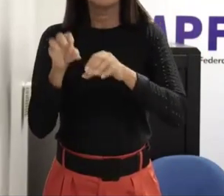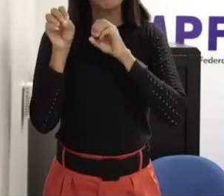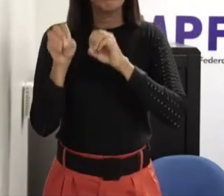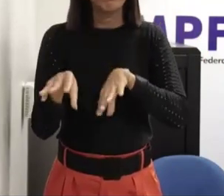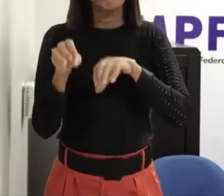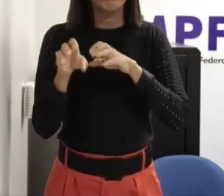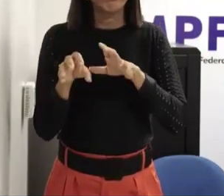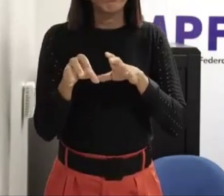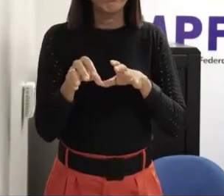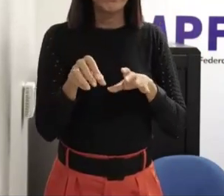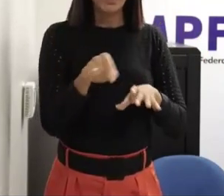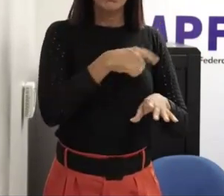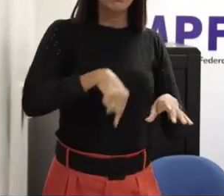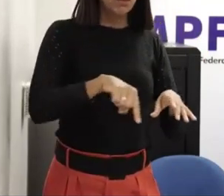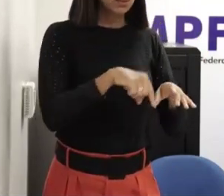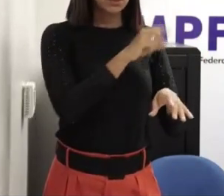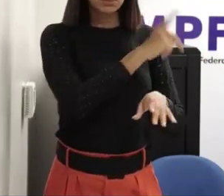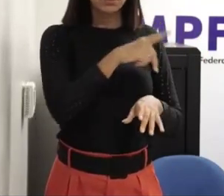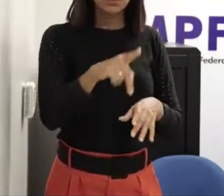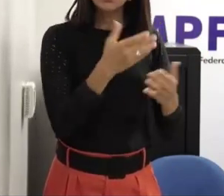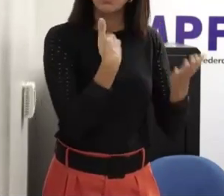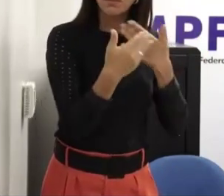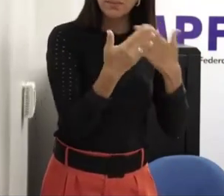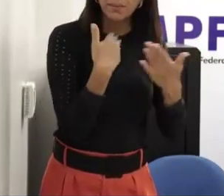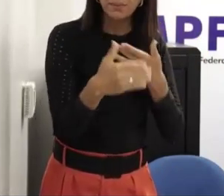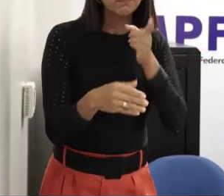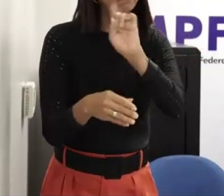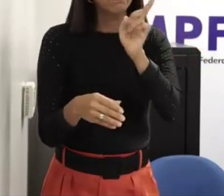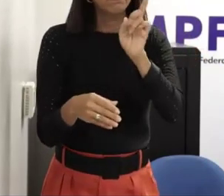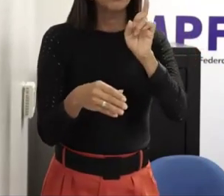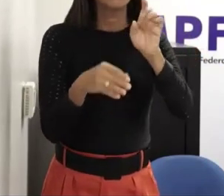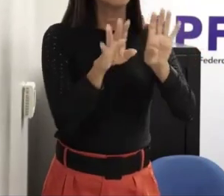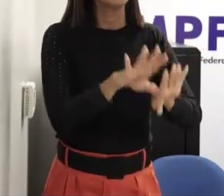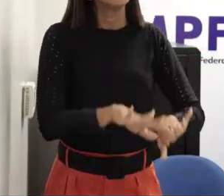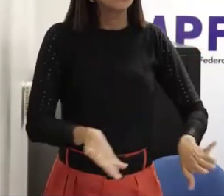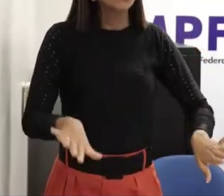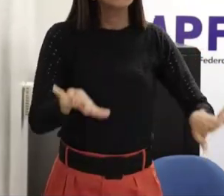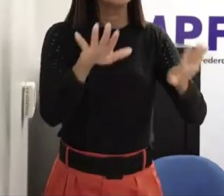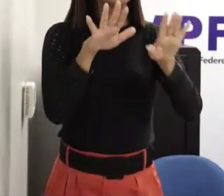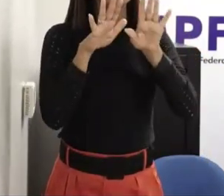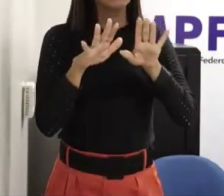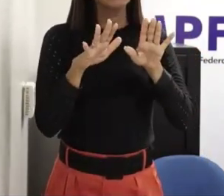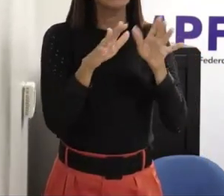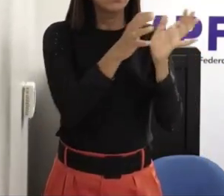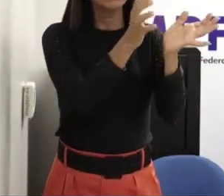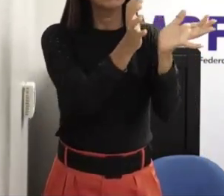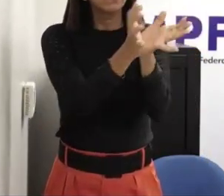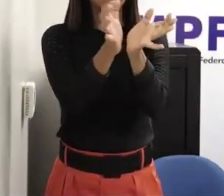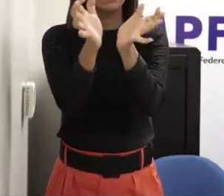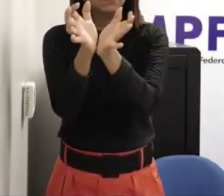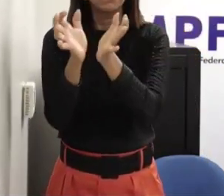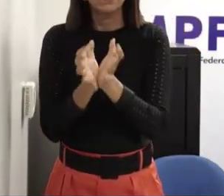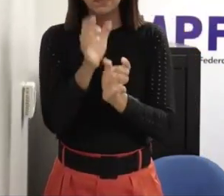demandas dos docentes já são muitas e não dá para responsabilizá-los unilateralmente por isso é necessário investir em